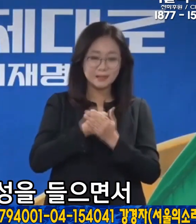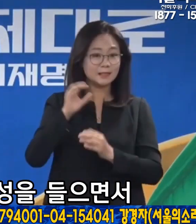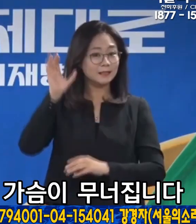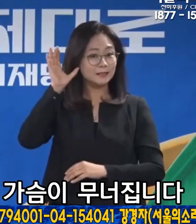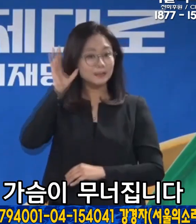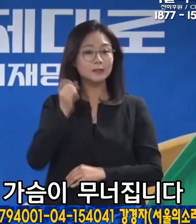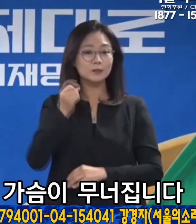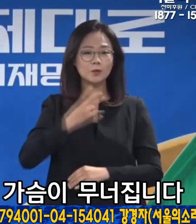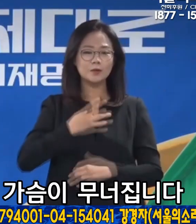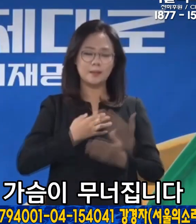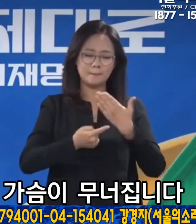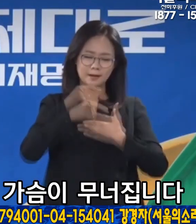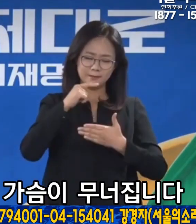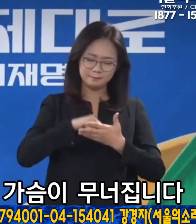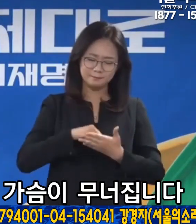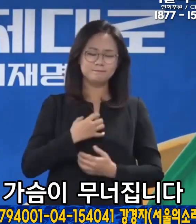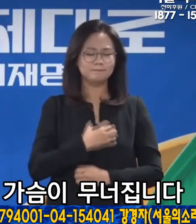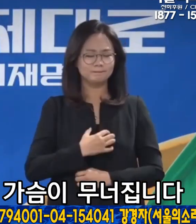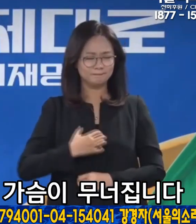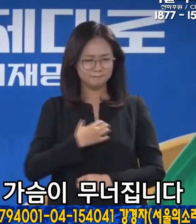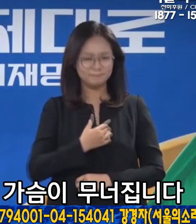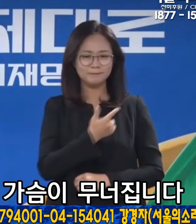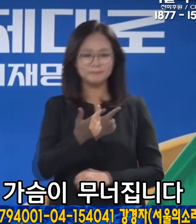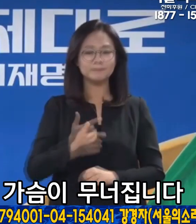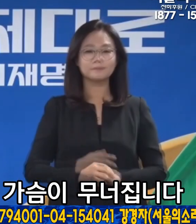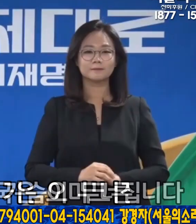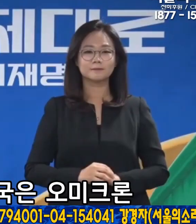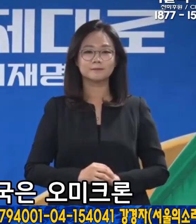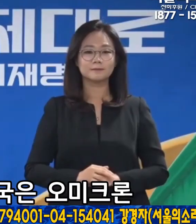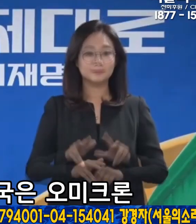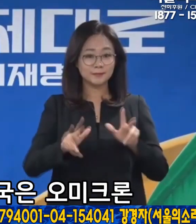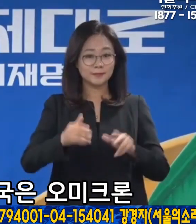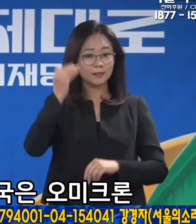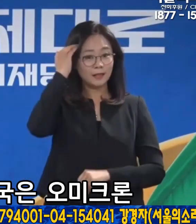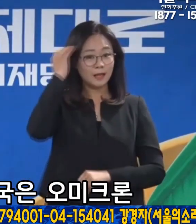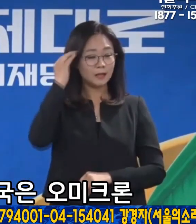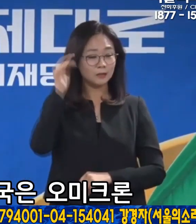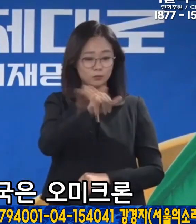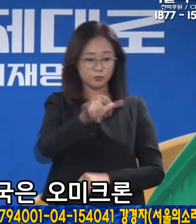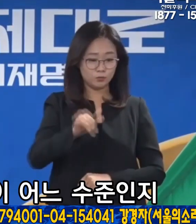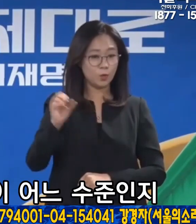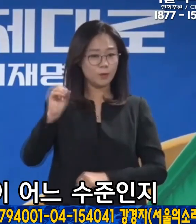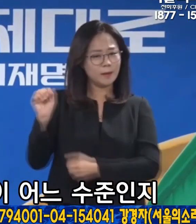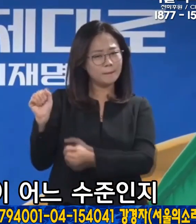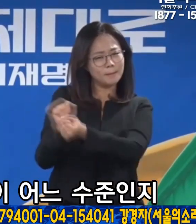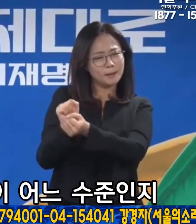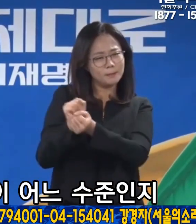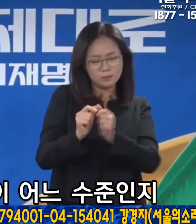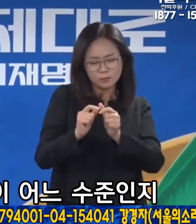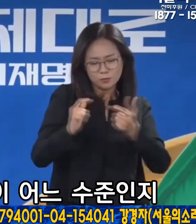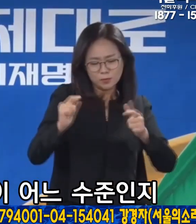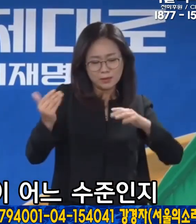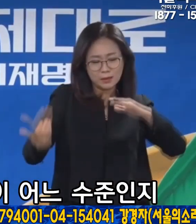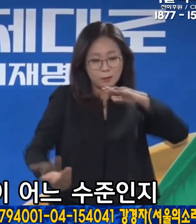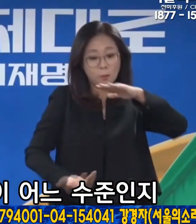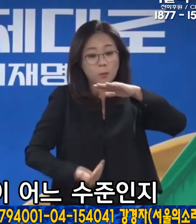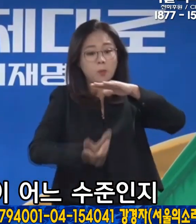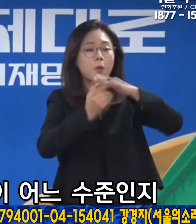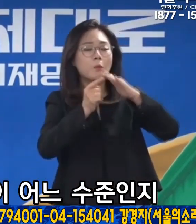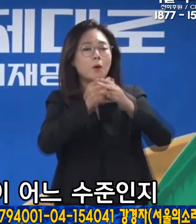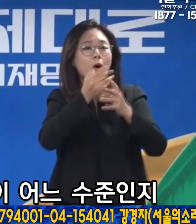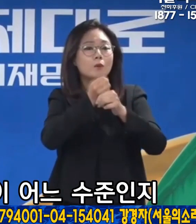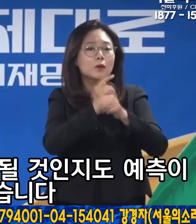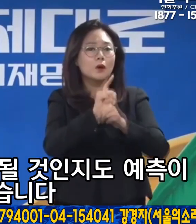저 역시 참담함에 가슴이 무너집니다. 현재 대한민국은 오미크론 확진율의 정점이 어느